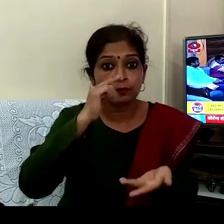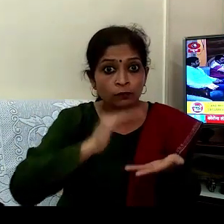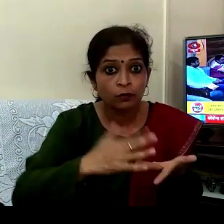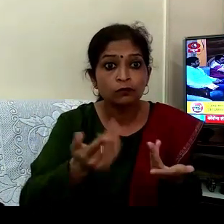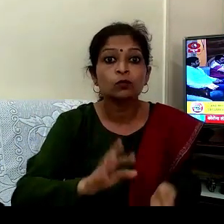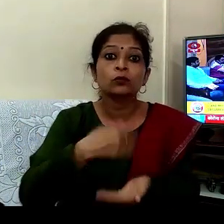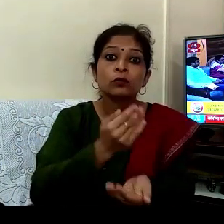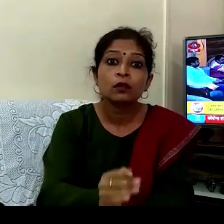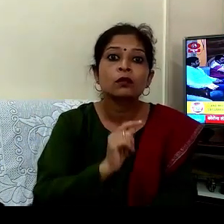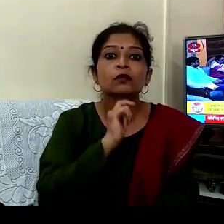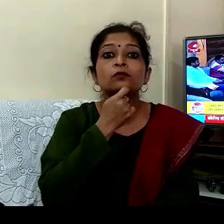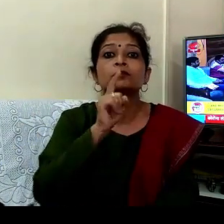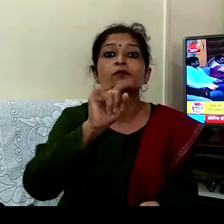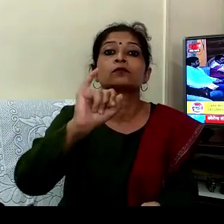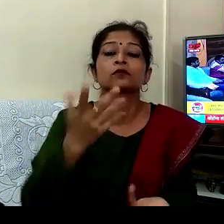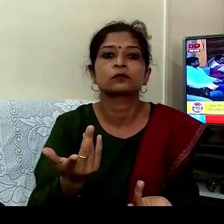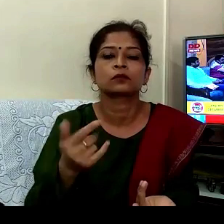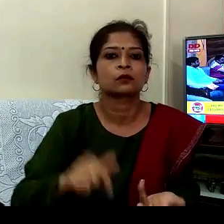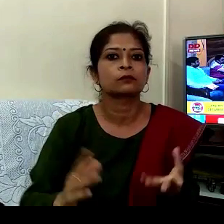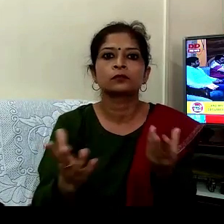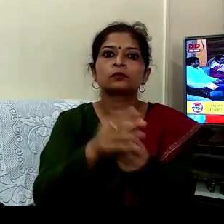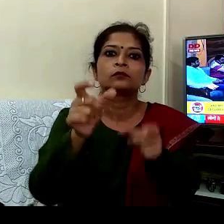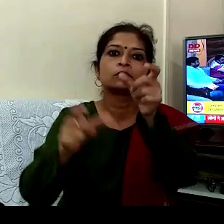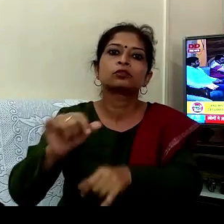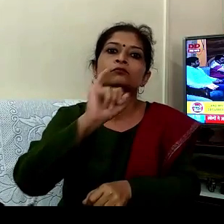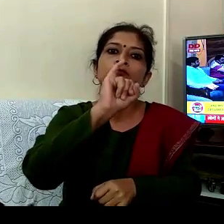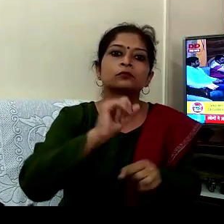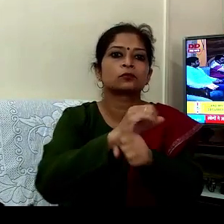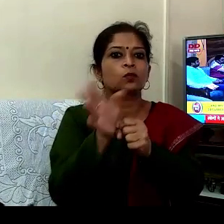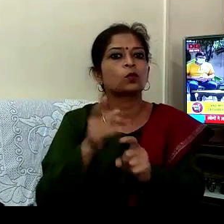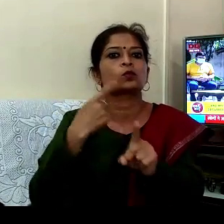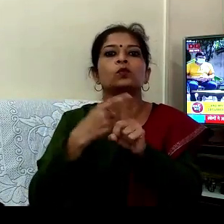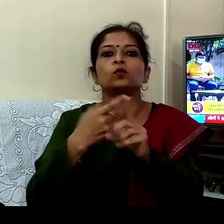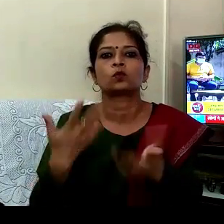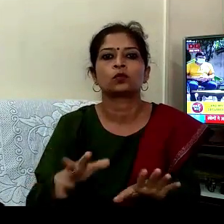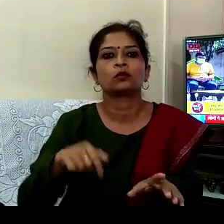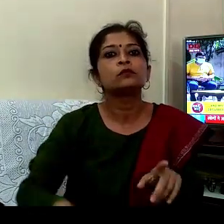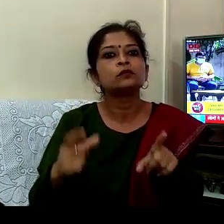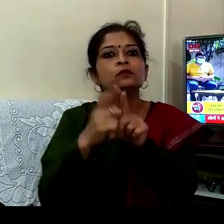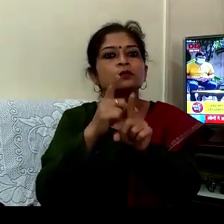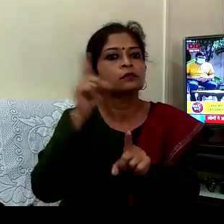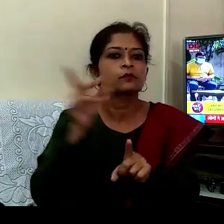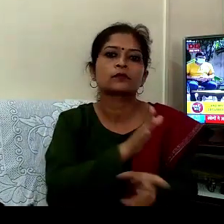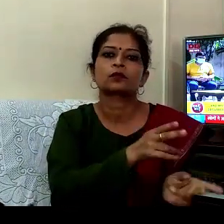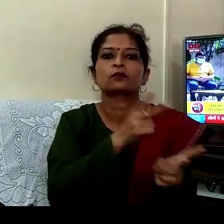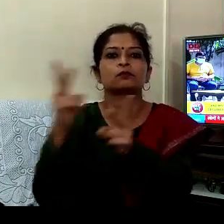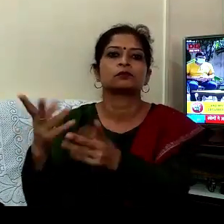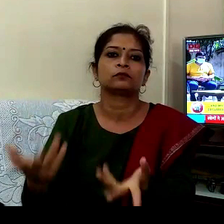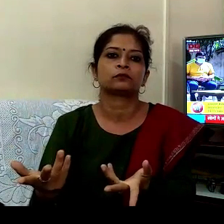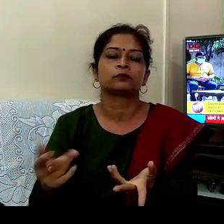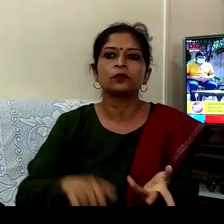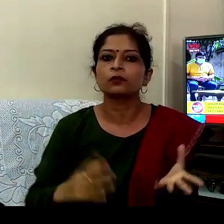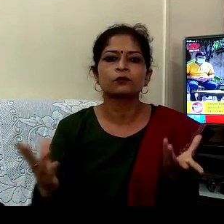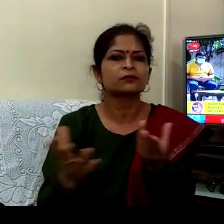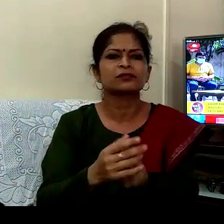سولہ سال ہم چھے کا انہوں نے پوزیٹی باتایا تو جنگ آپ دلی لے جا ہم سر